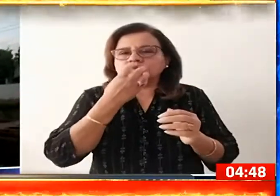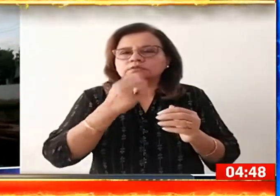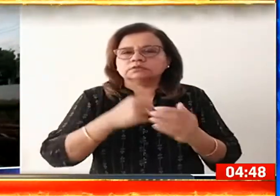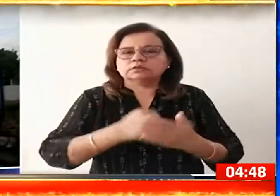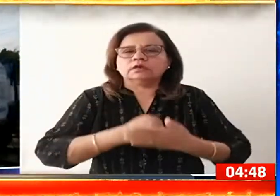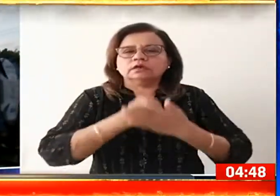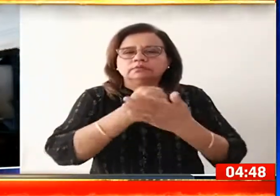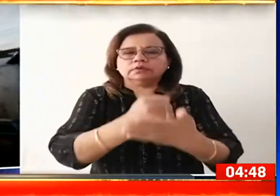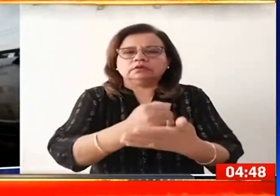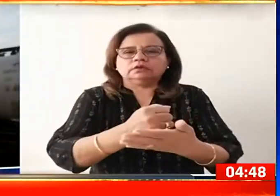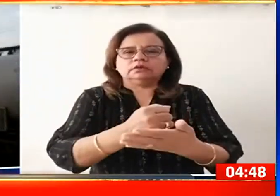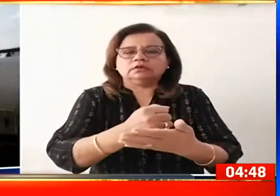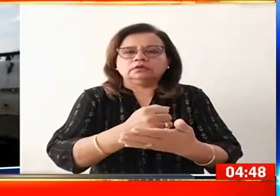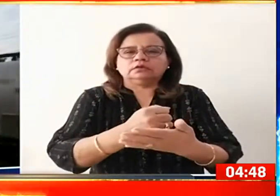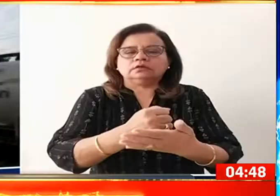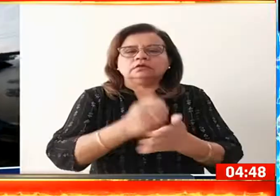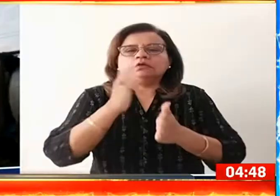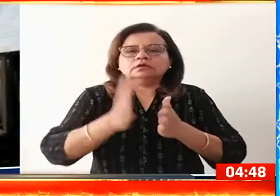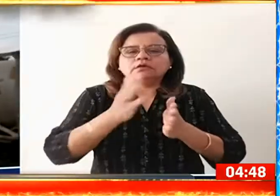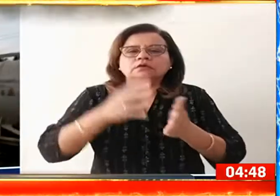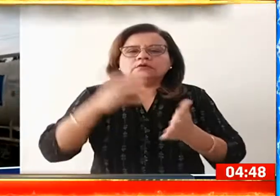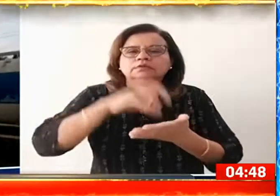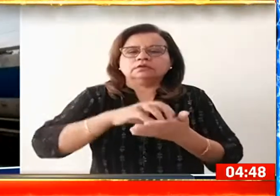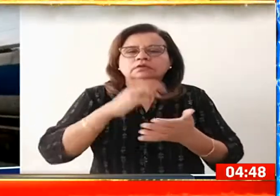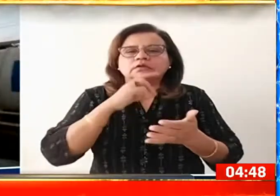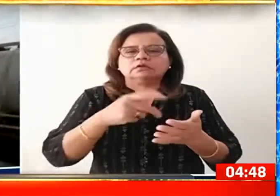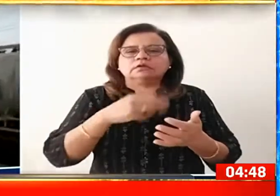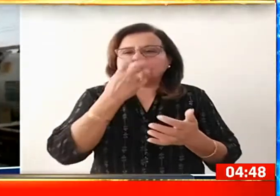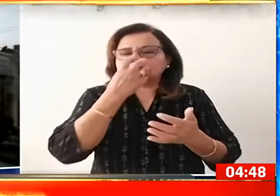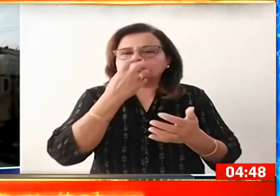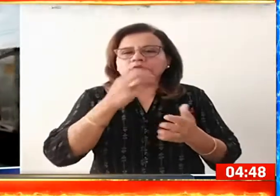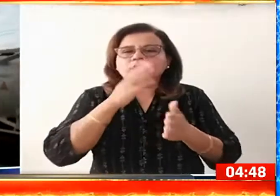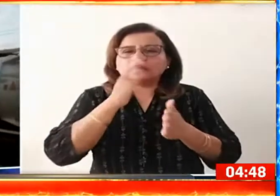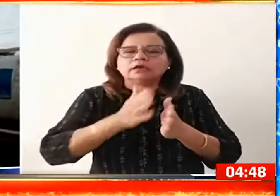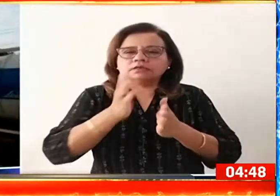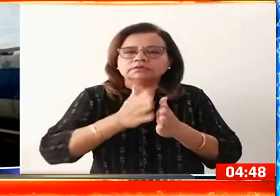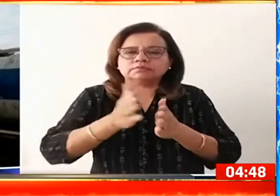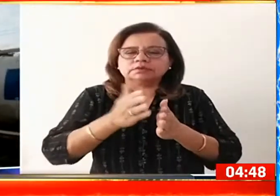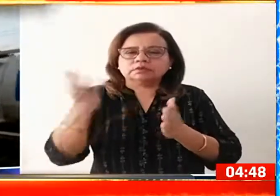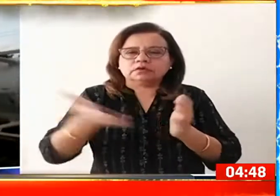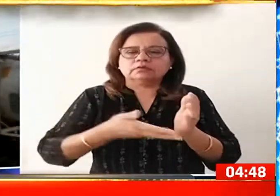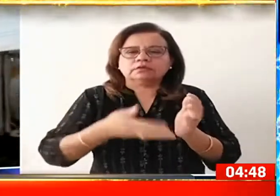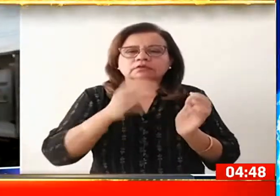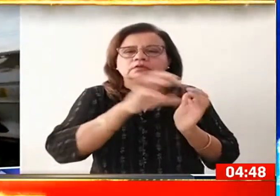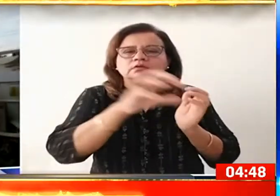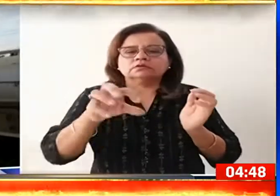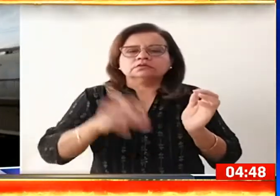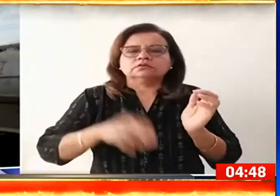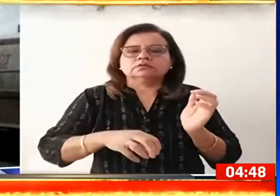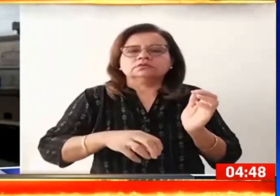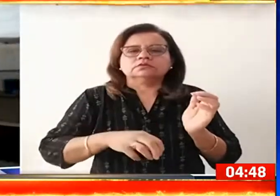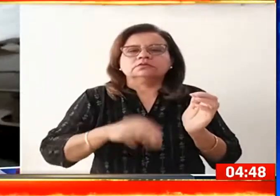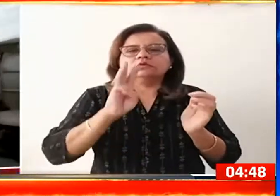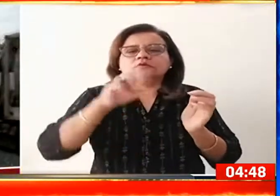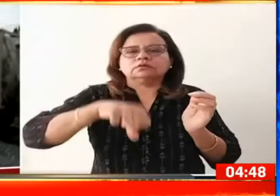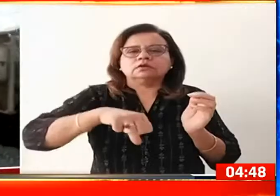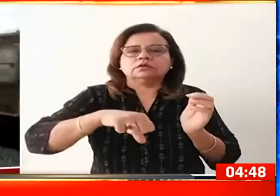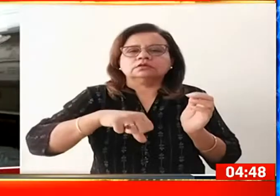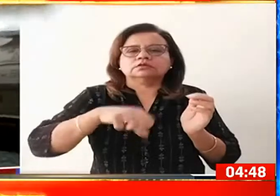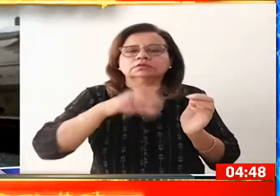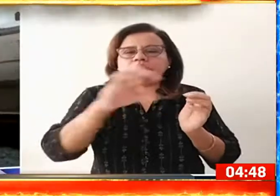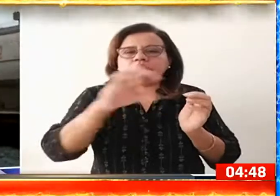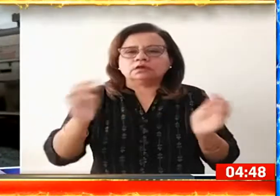की है रेल मंतराले ने कहा है कि आक्सिजन एक्सप्रेस अब तक राजियों के 49 शहरों और कस्मों के